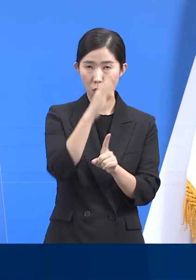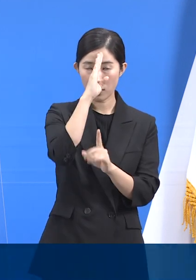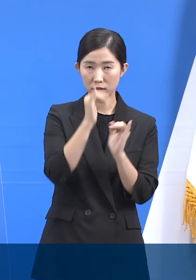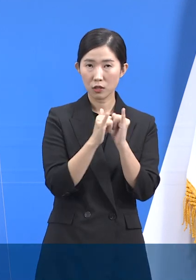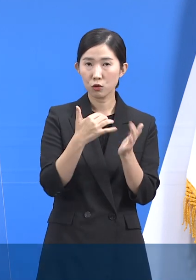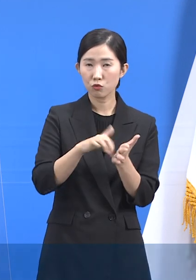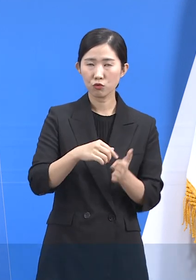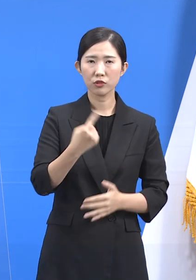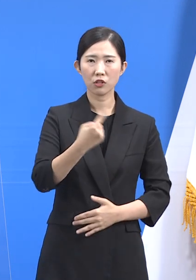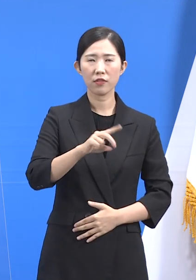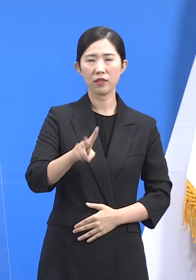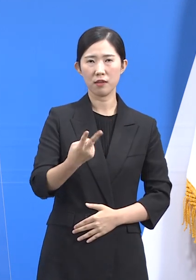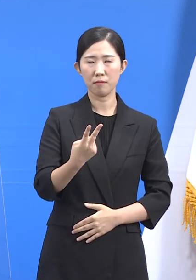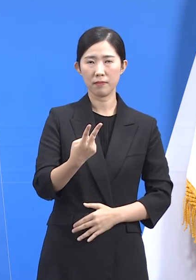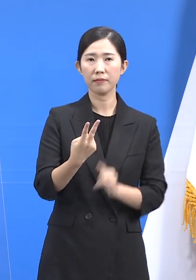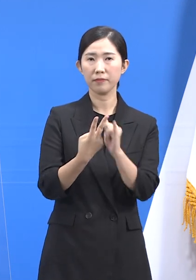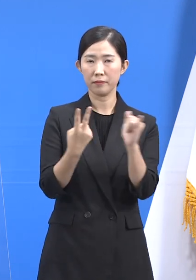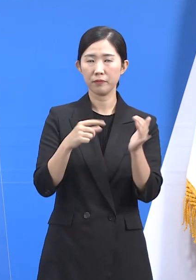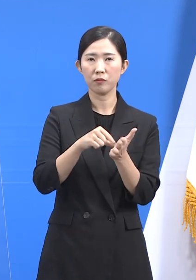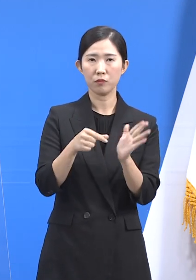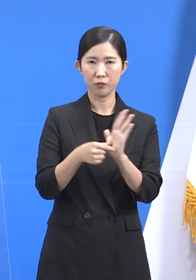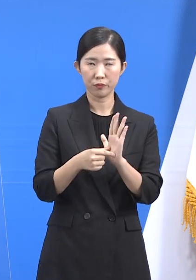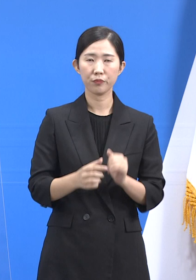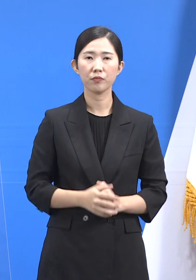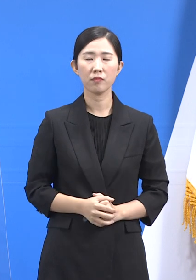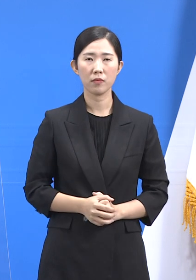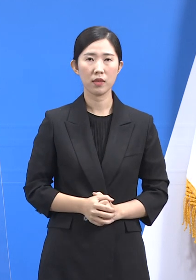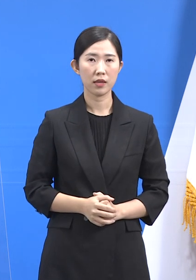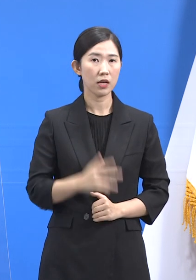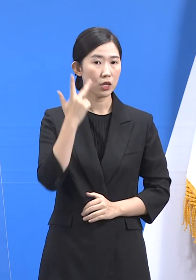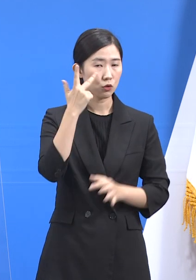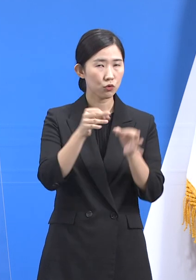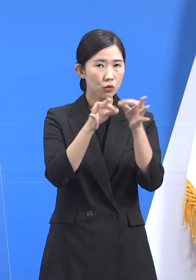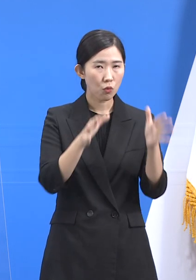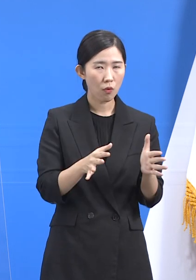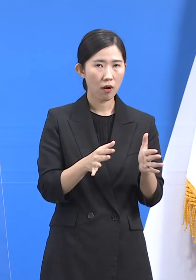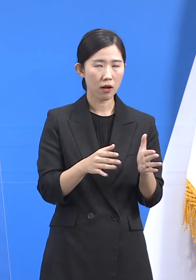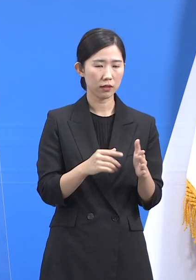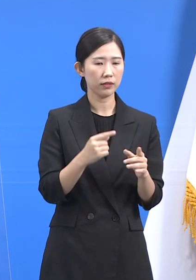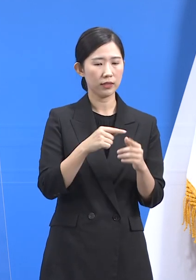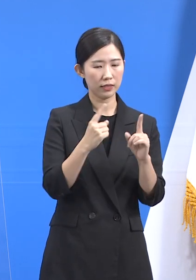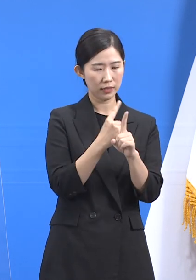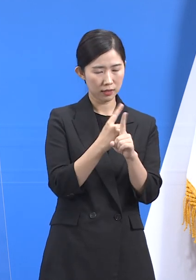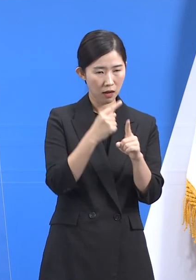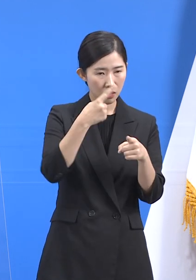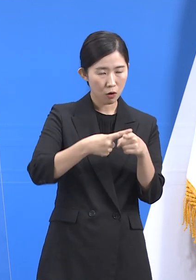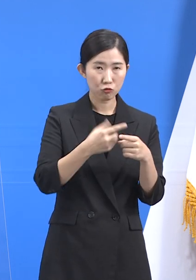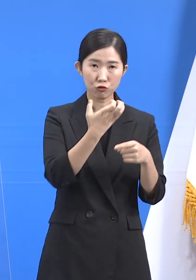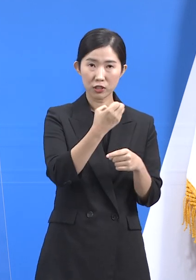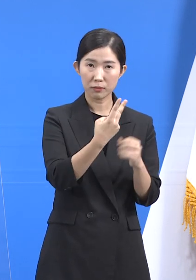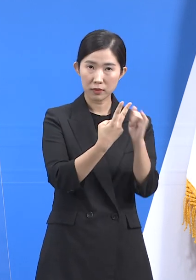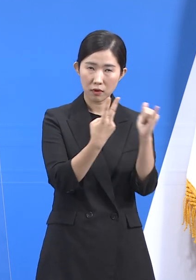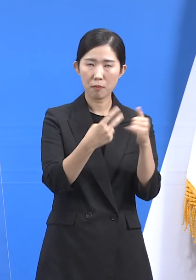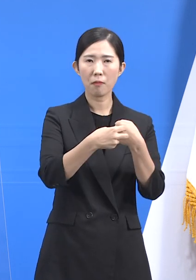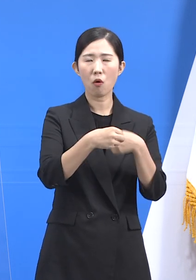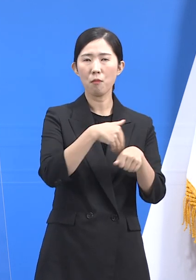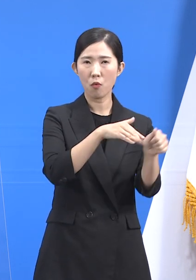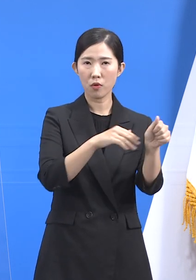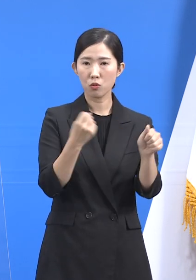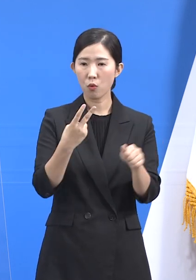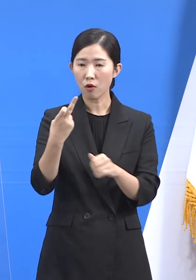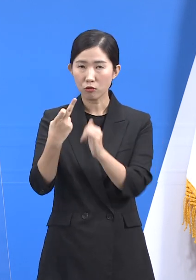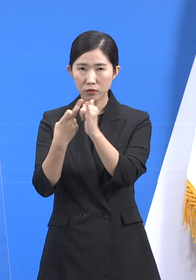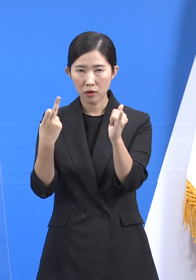1,002명입니다. 지난 한 주 동안 재택치료 중 92명은 병원으로 12명은 생활치료센터로